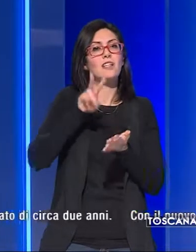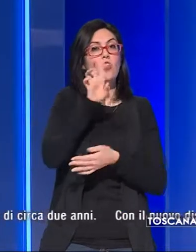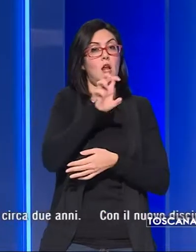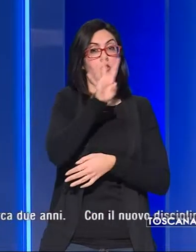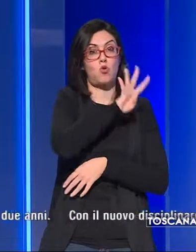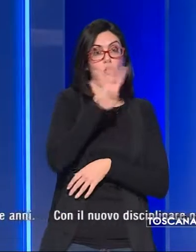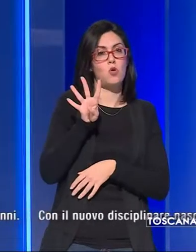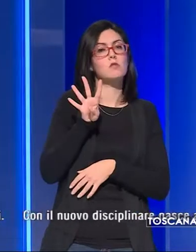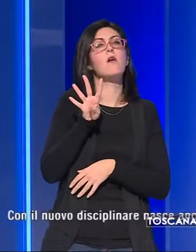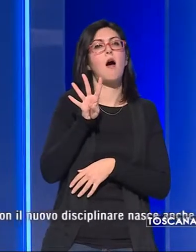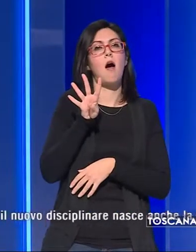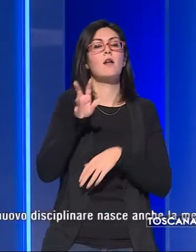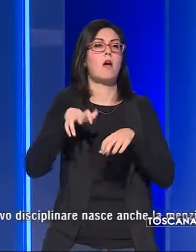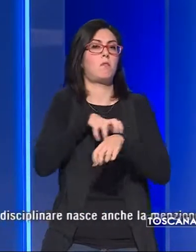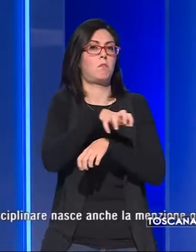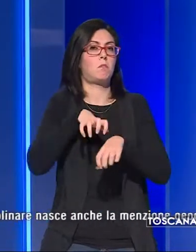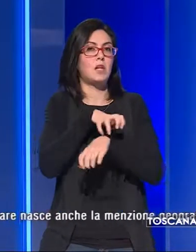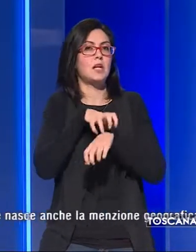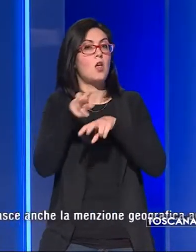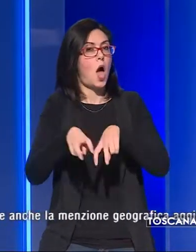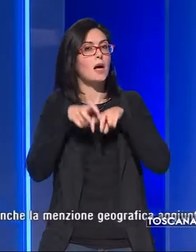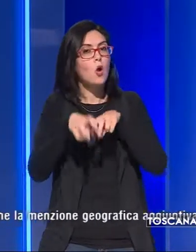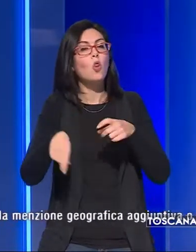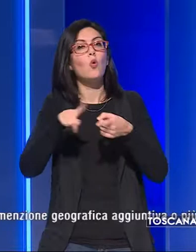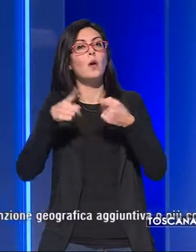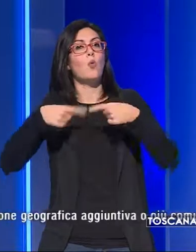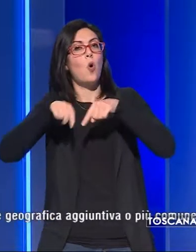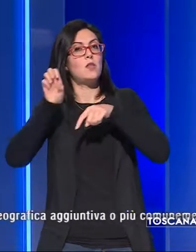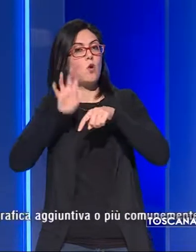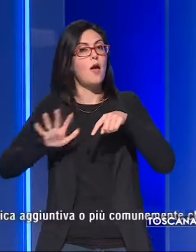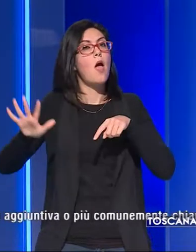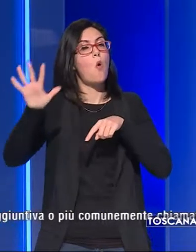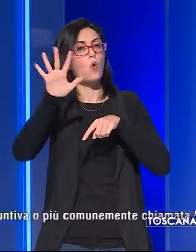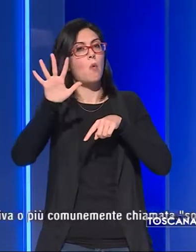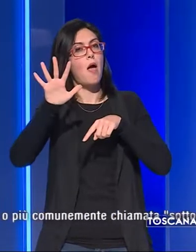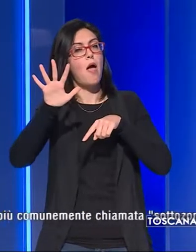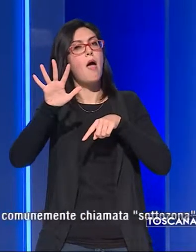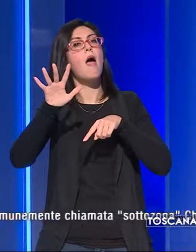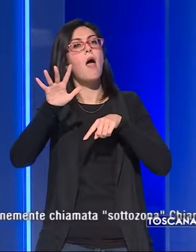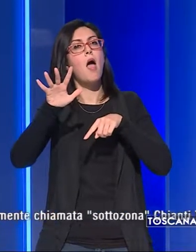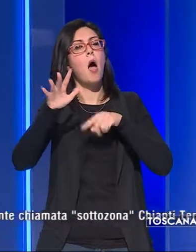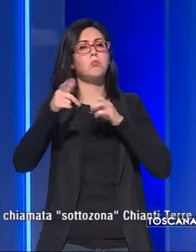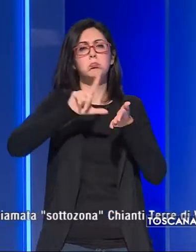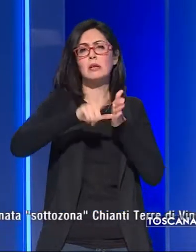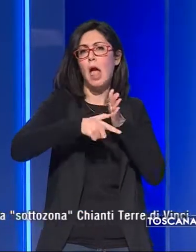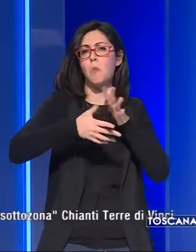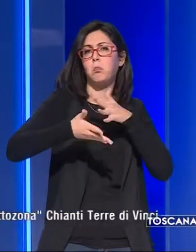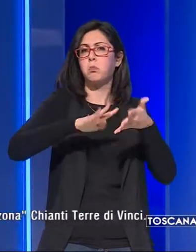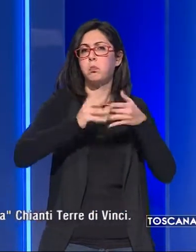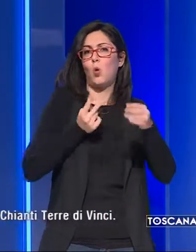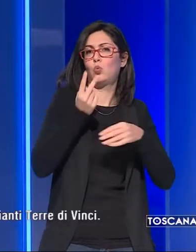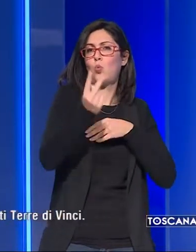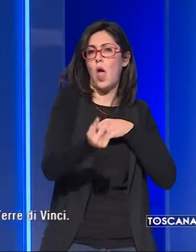Toscana, del Ministero dell'Agricoltura e della Commissione Europea in un tempo stimato di circa